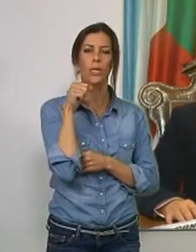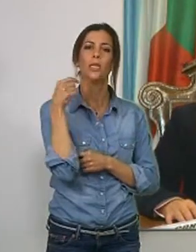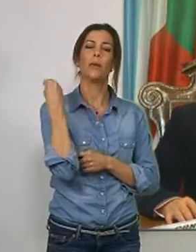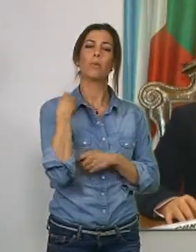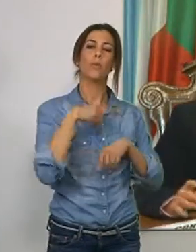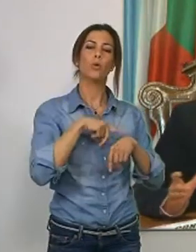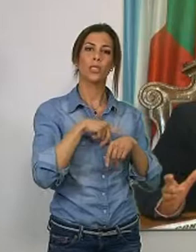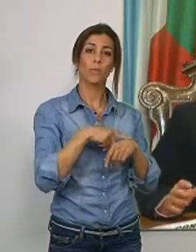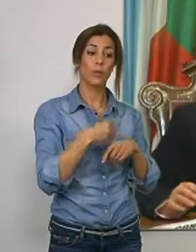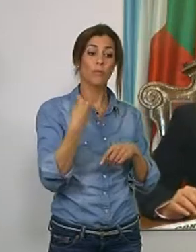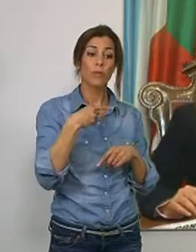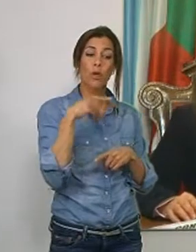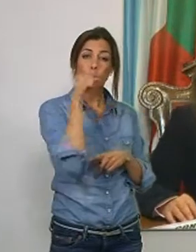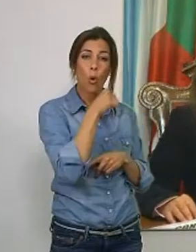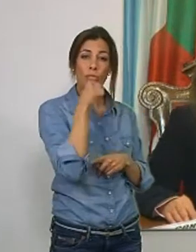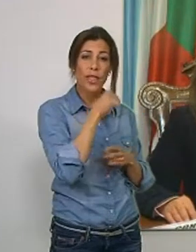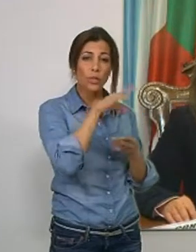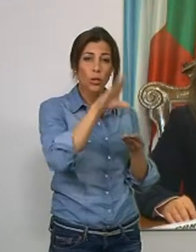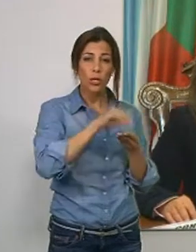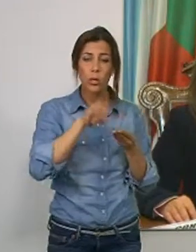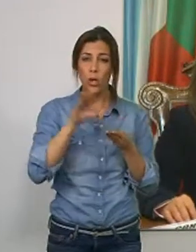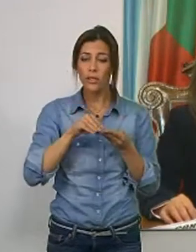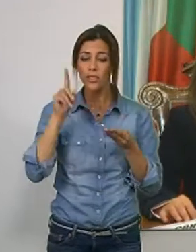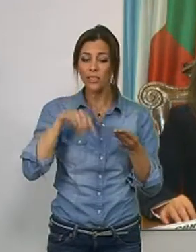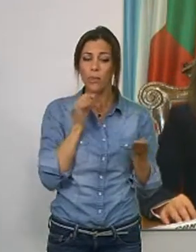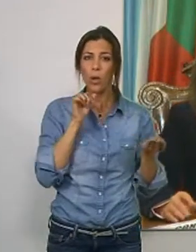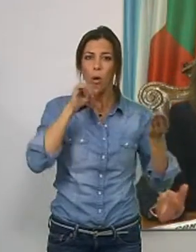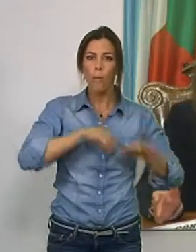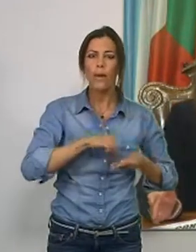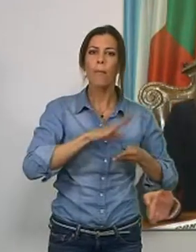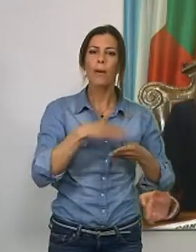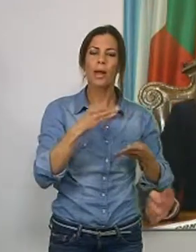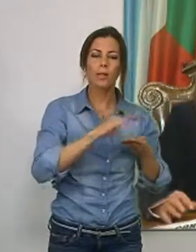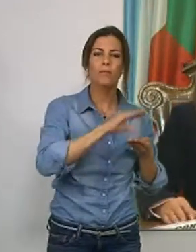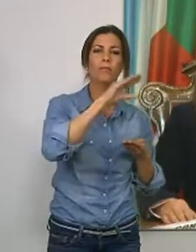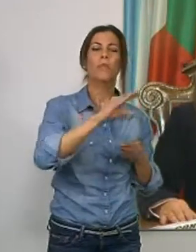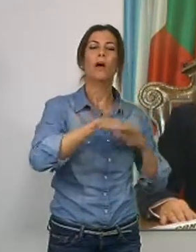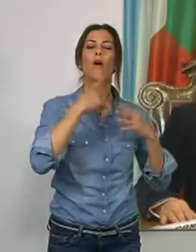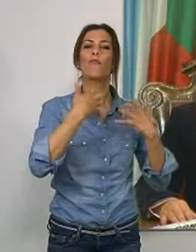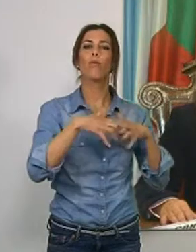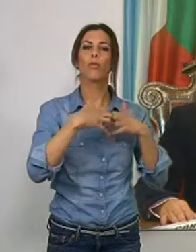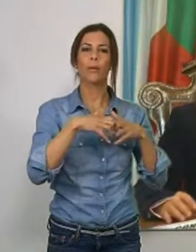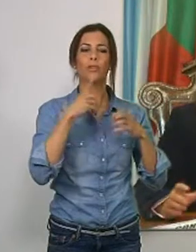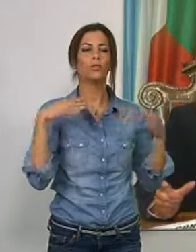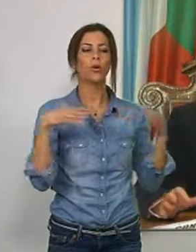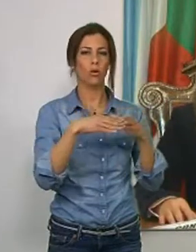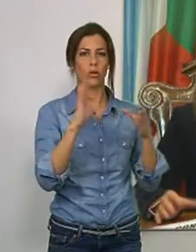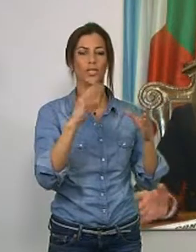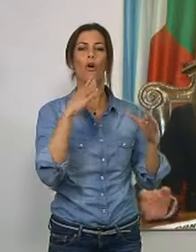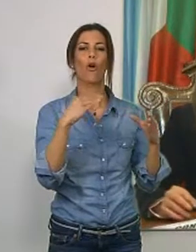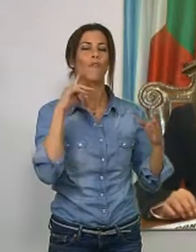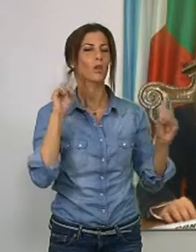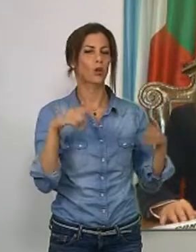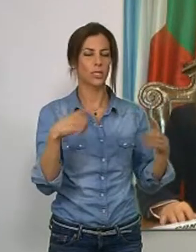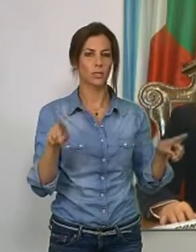que se recauda con los conciertos y el convenio es para el funcionamiento de la joven orquesta.